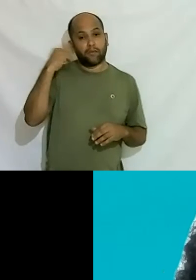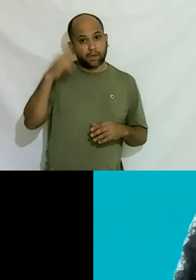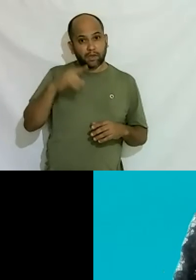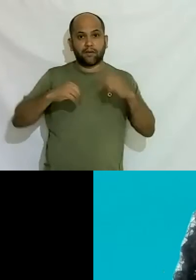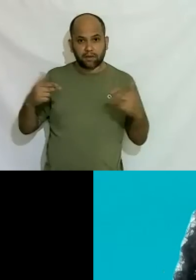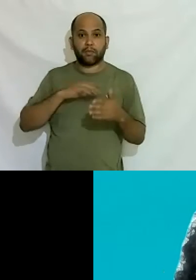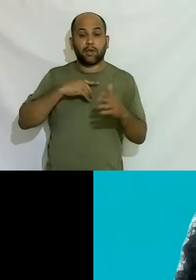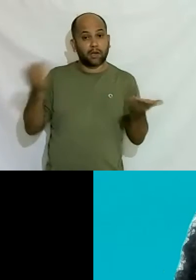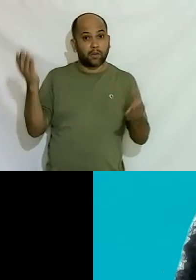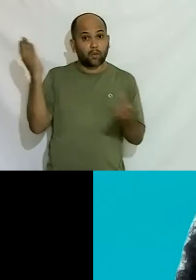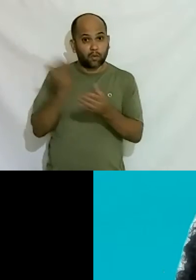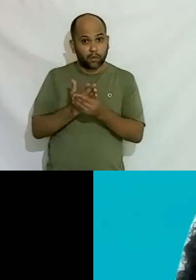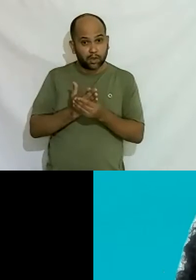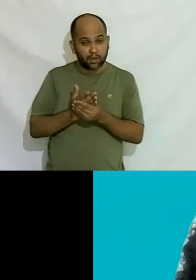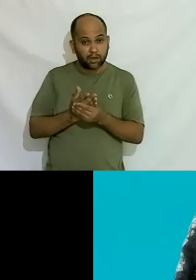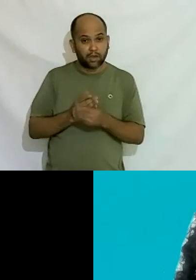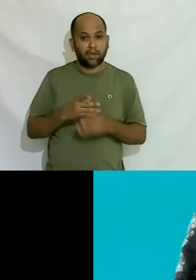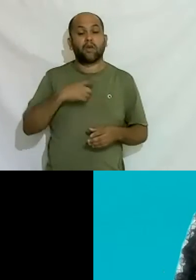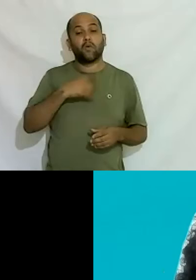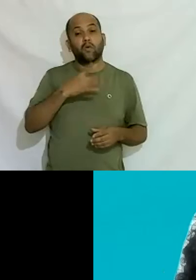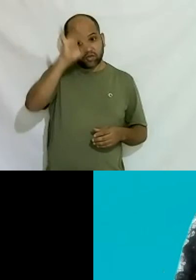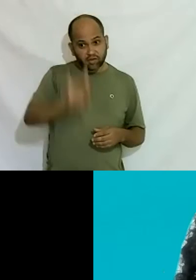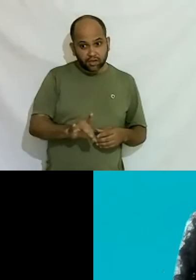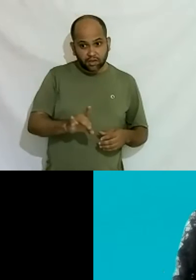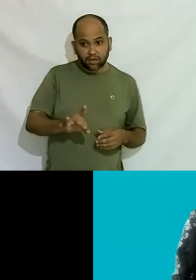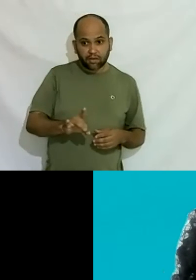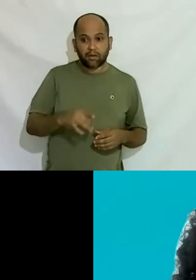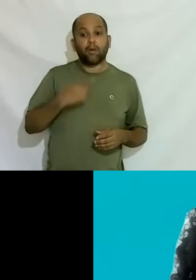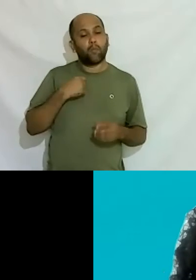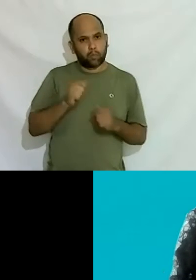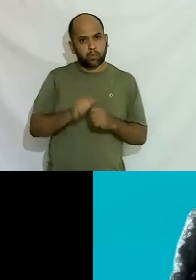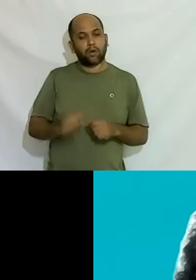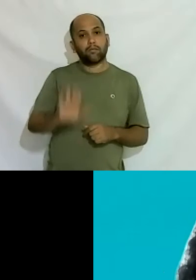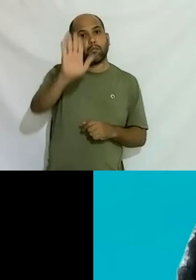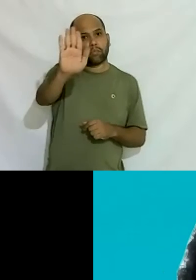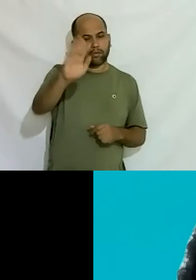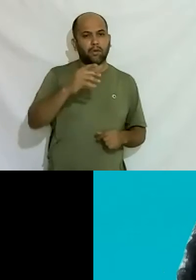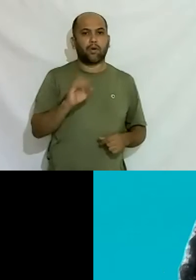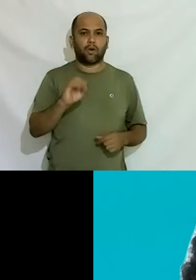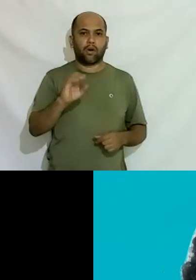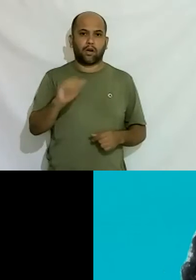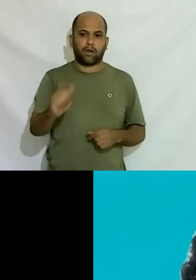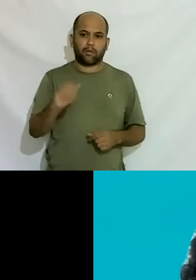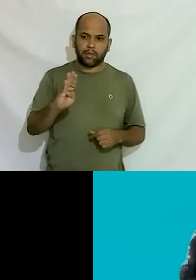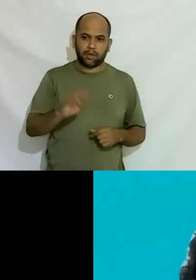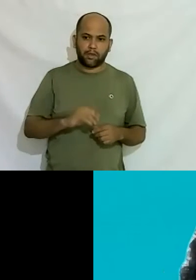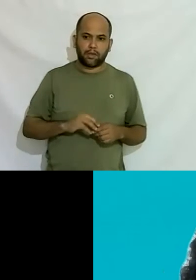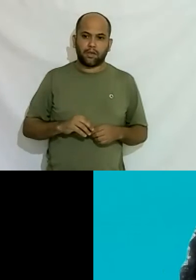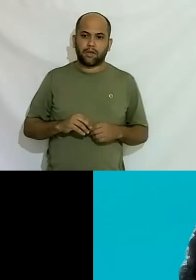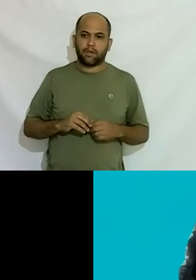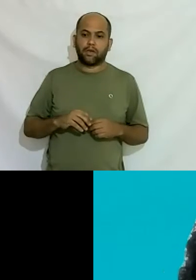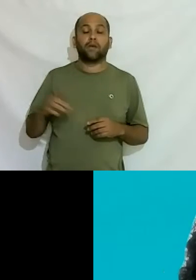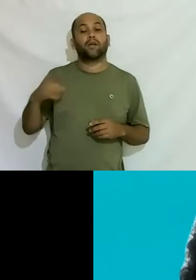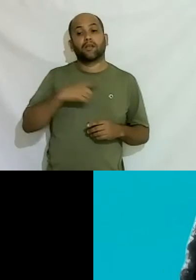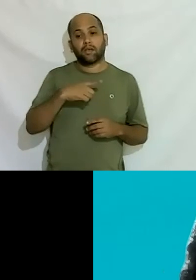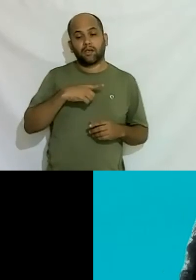meus direitos eu conheço os meus direitos posso carteirar mostrar minha carteira da UAB como nome social e tenho todas